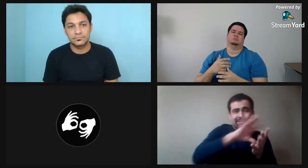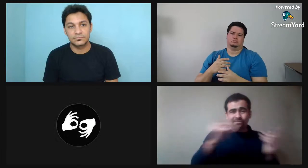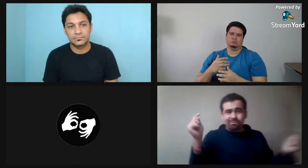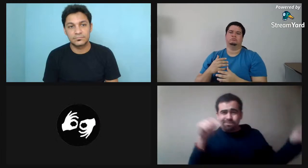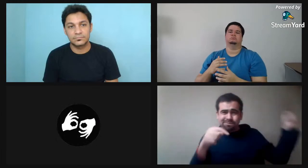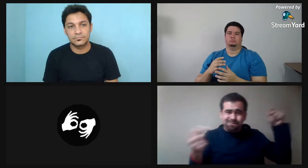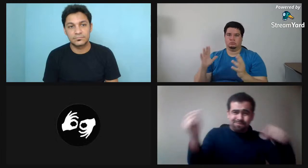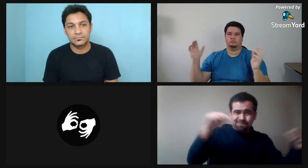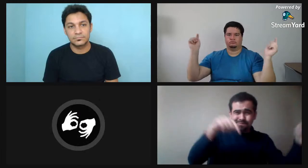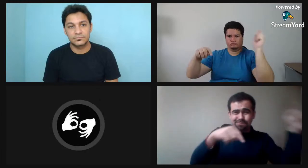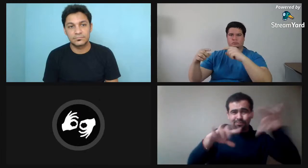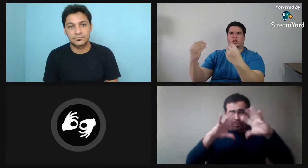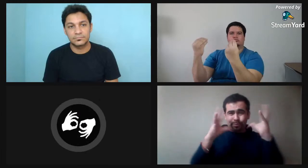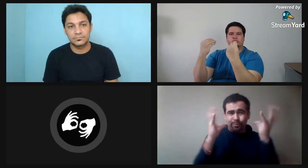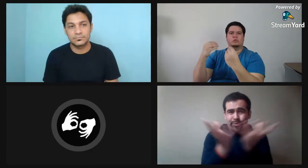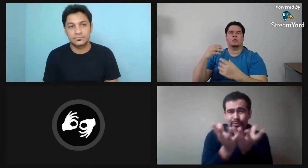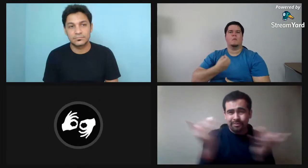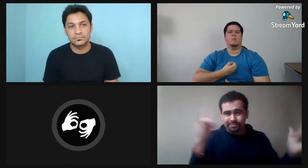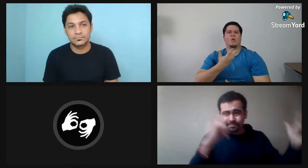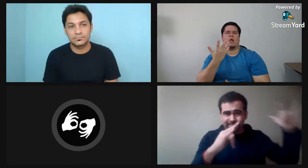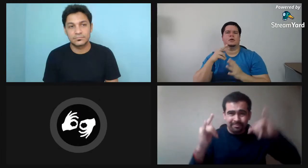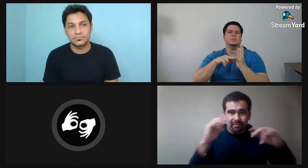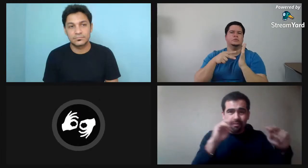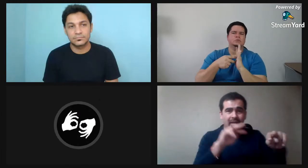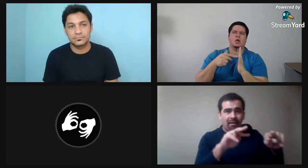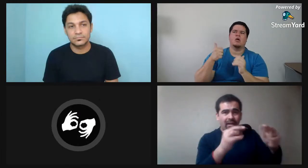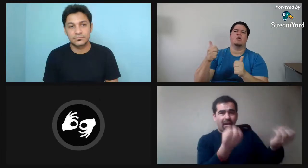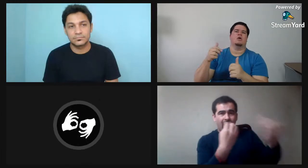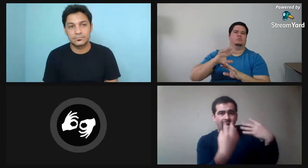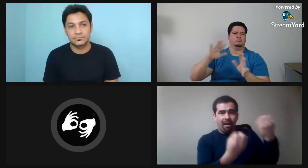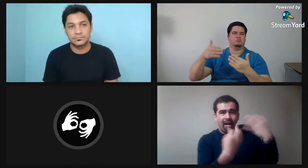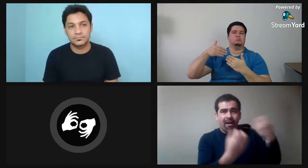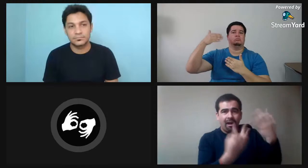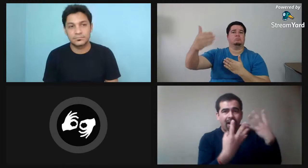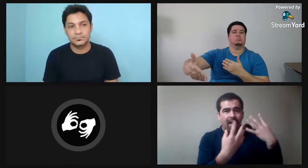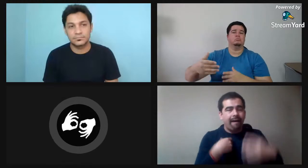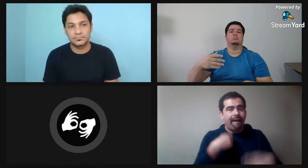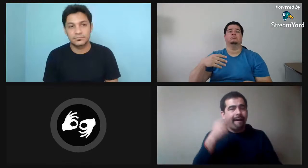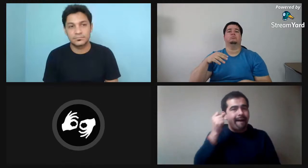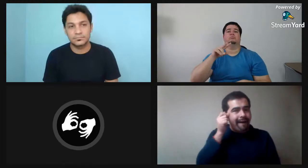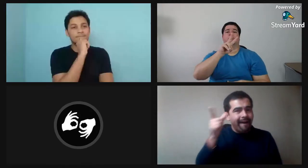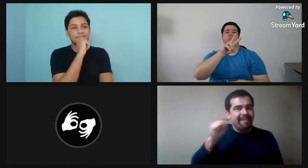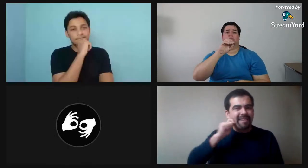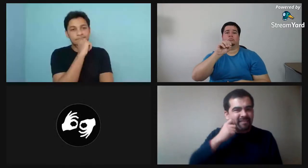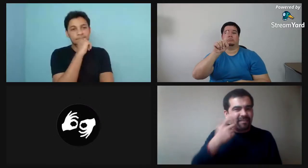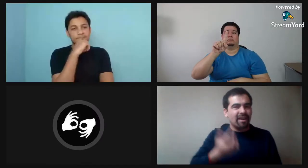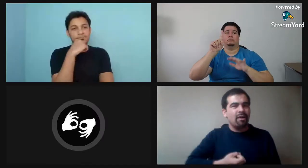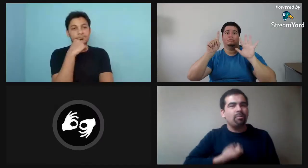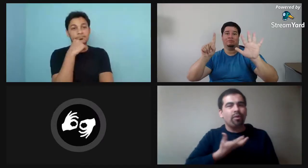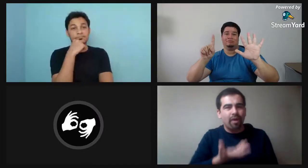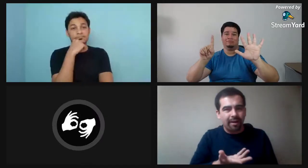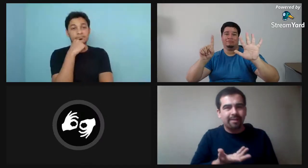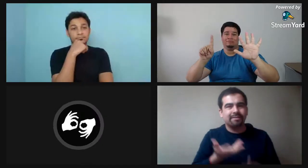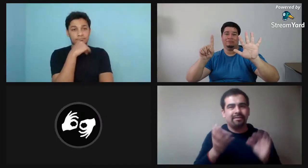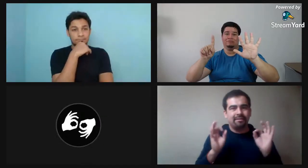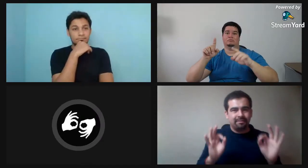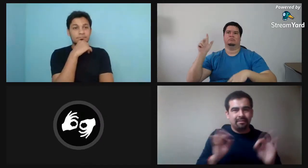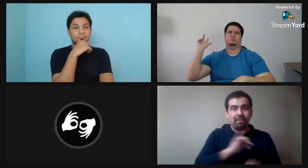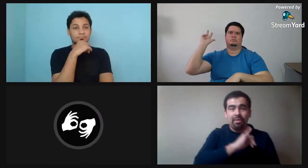perfecto. Muchas personas de otros países llegaron, personas de todo el mundo llegaron a esta actividad